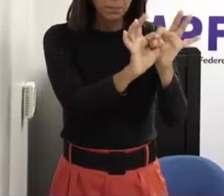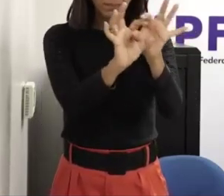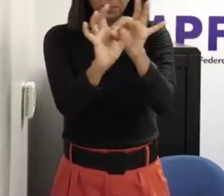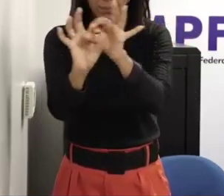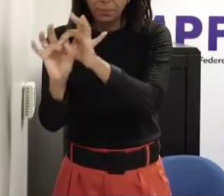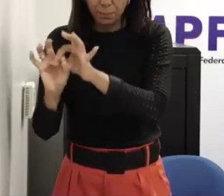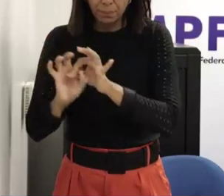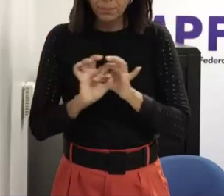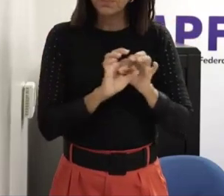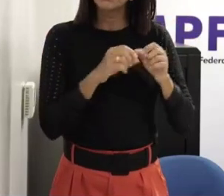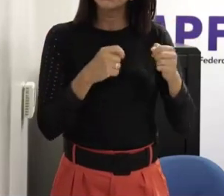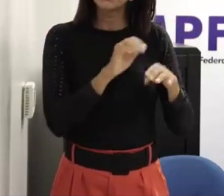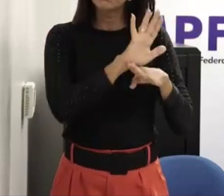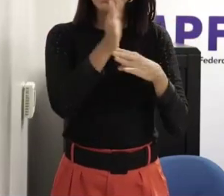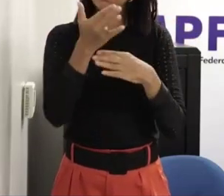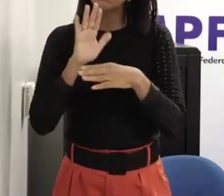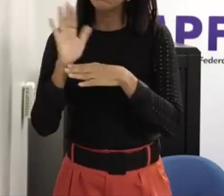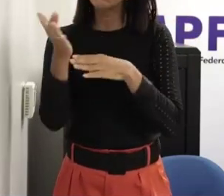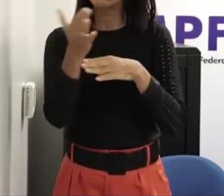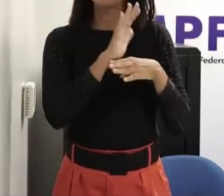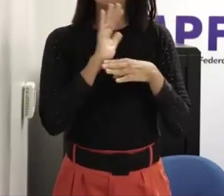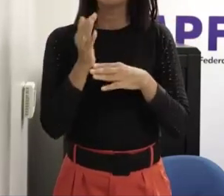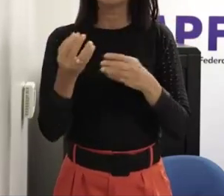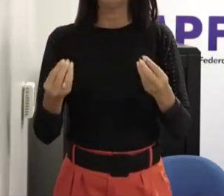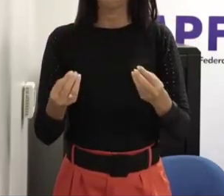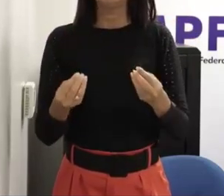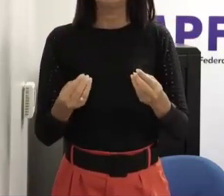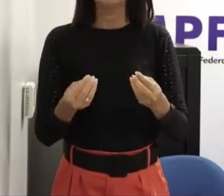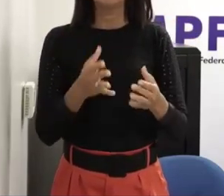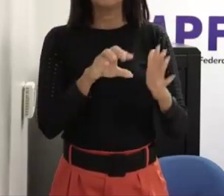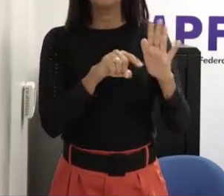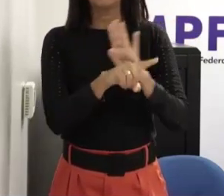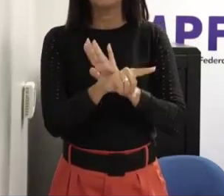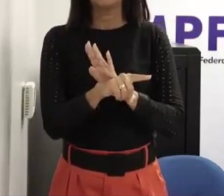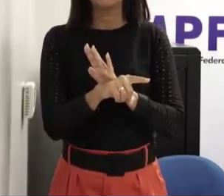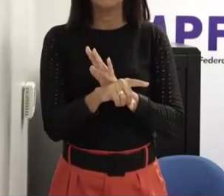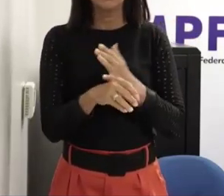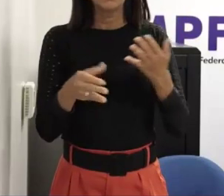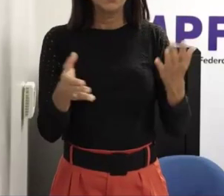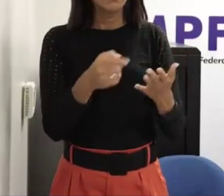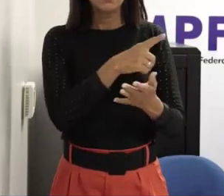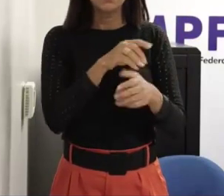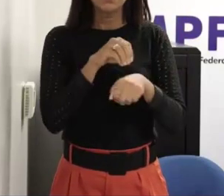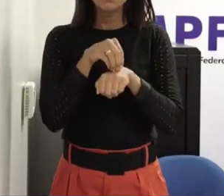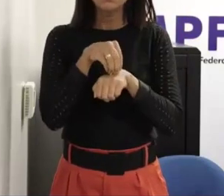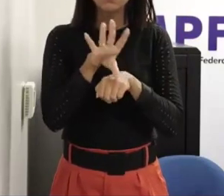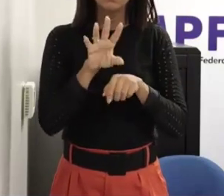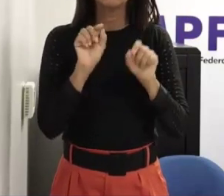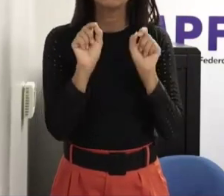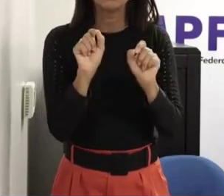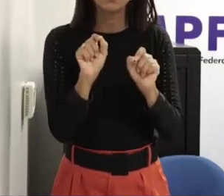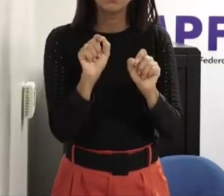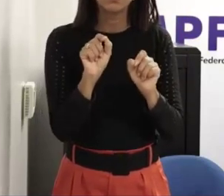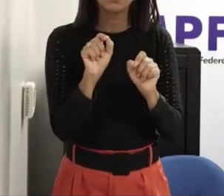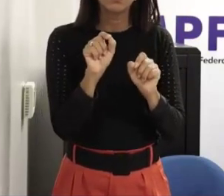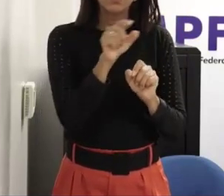diáloga então a partir disso é o que o senhor poderia sugerir para esse público que está aqui presente